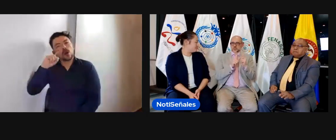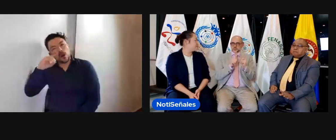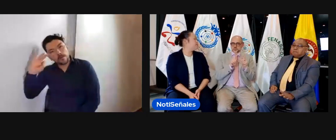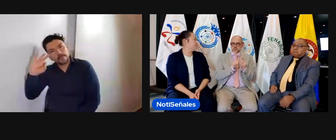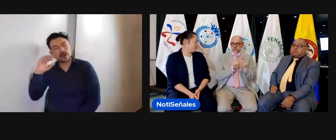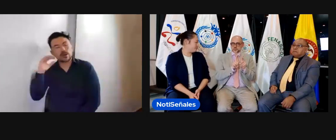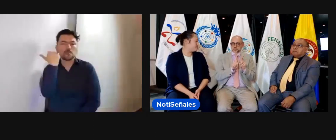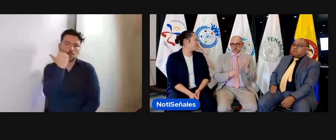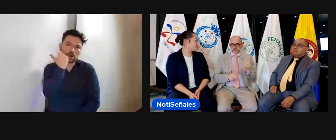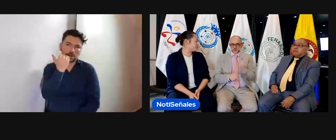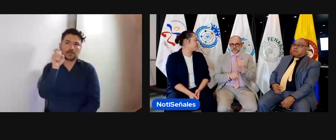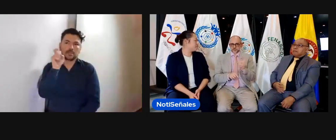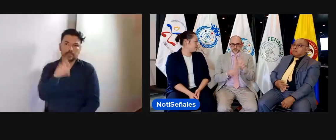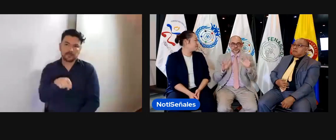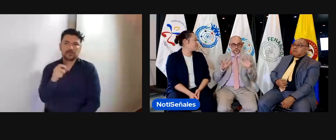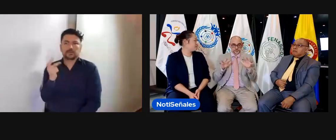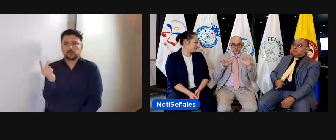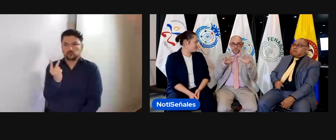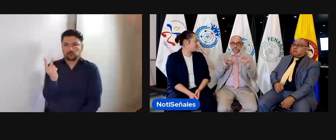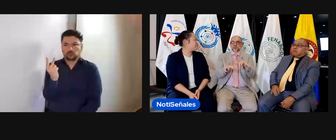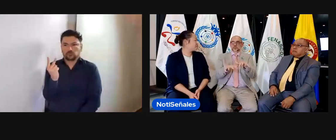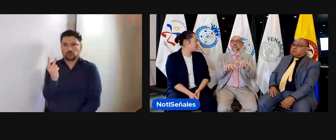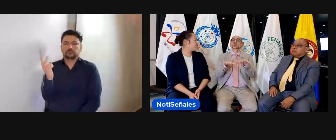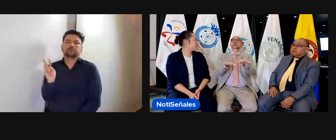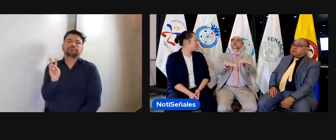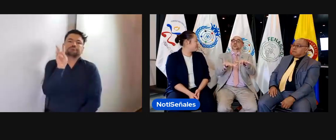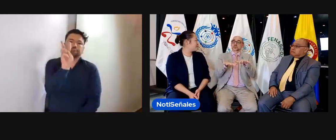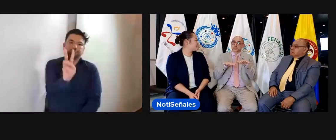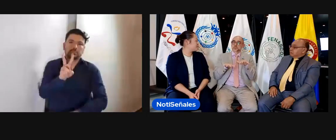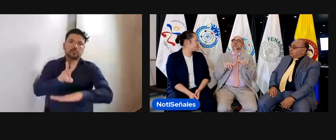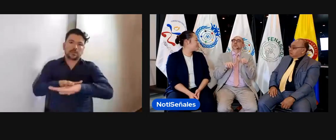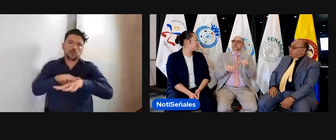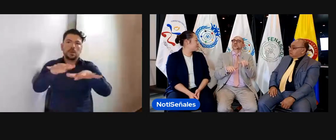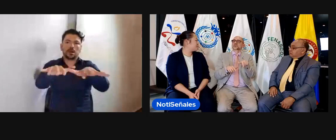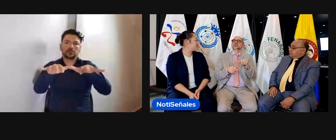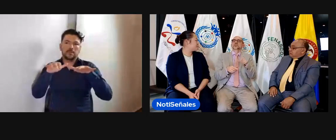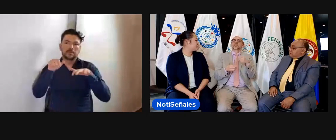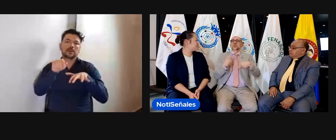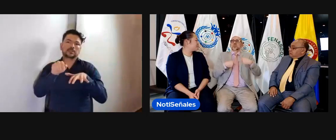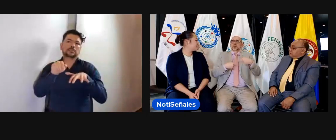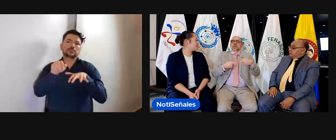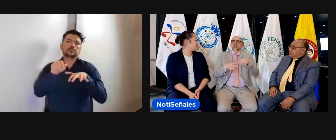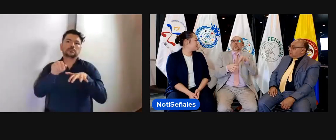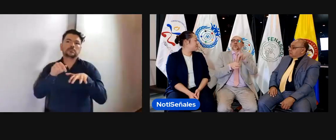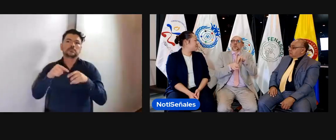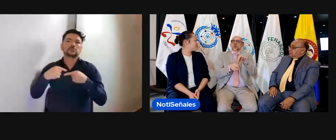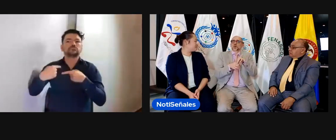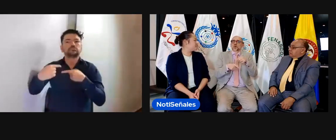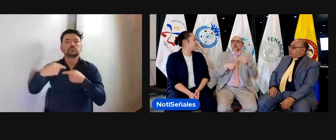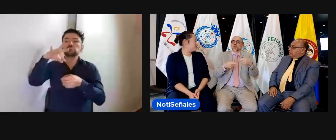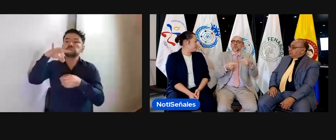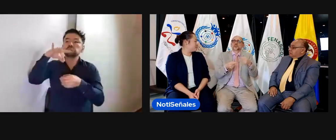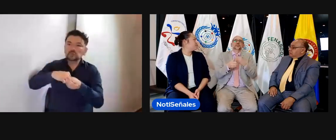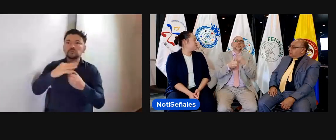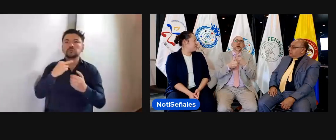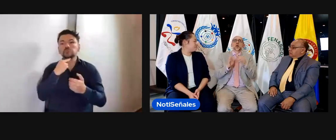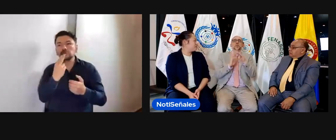Buscamos que sean un hombre y una mujer. Y están en la asamblea general de la WFD,